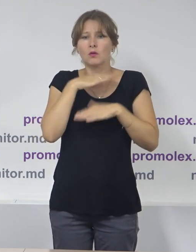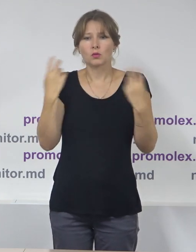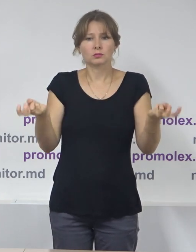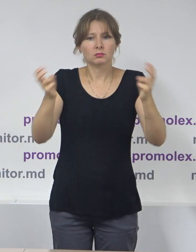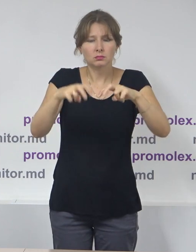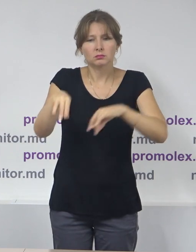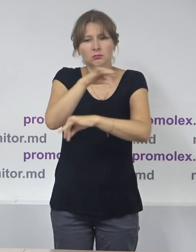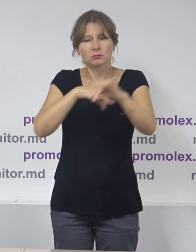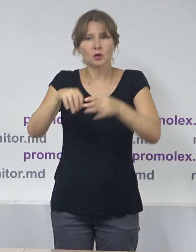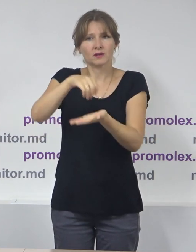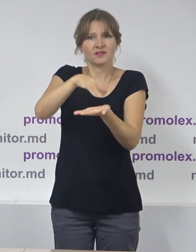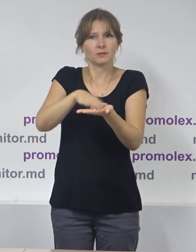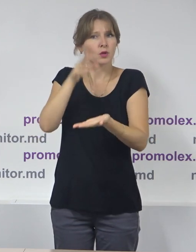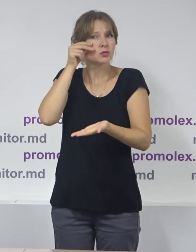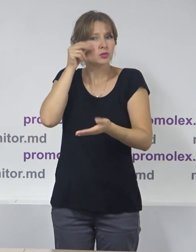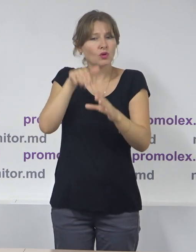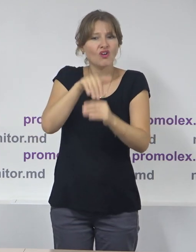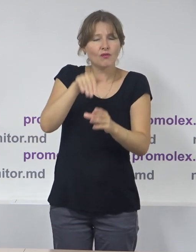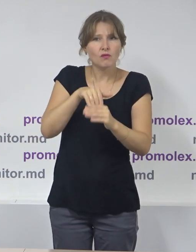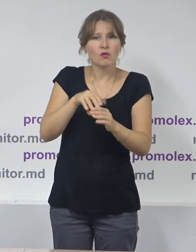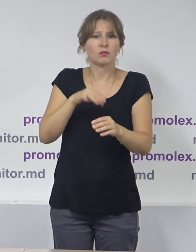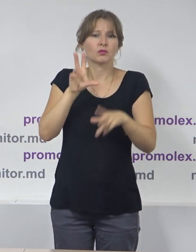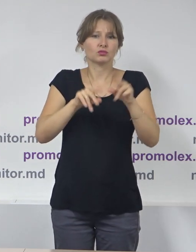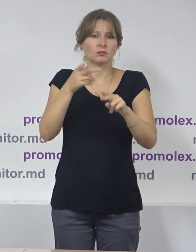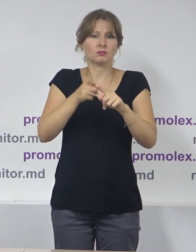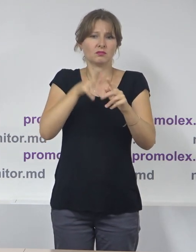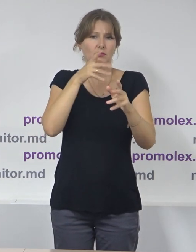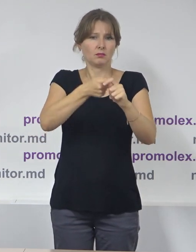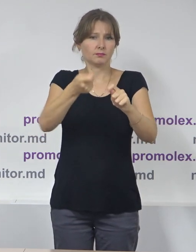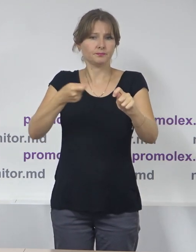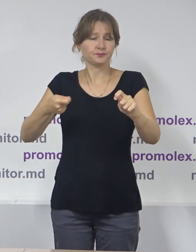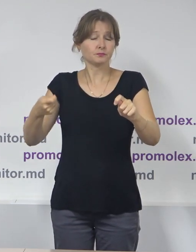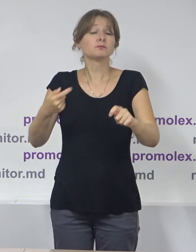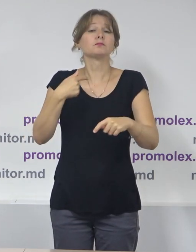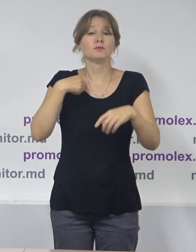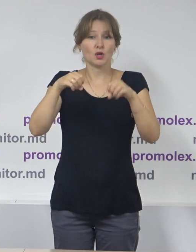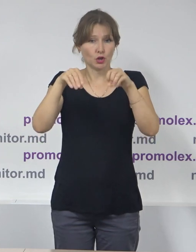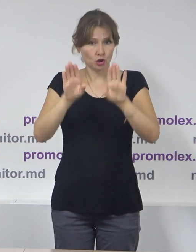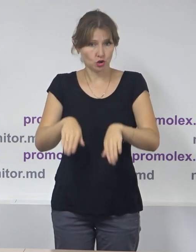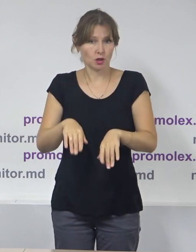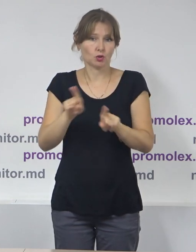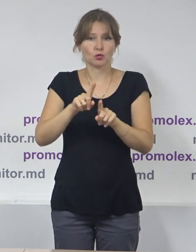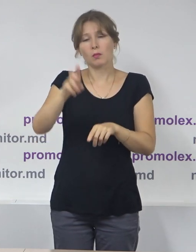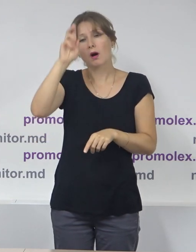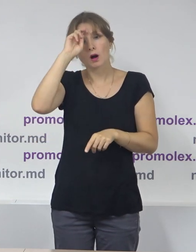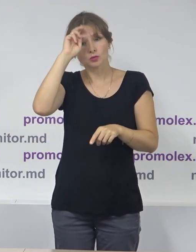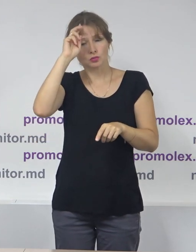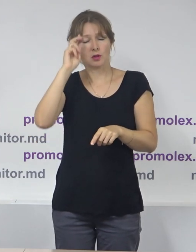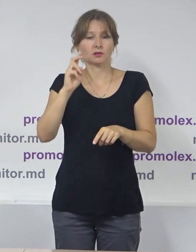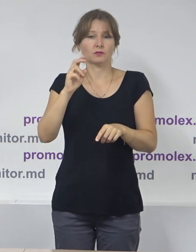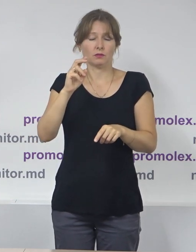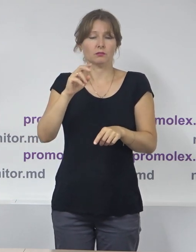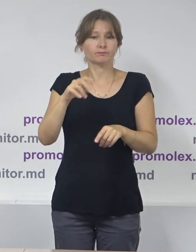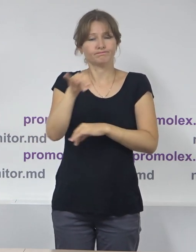să stabilească data alegerilor, se putea tărăgâna foarte mult. Noi am reușit să convingem autoritățile împreună cu Comisiei Electorale